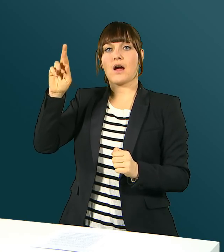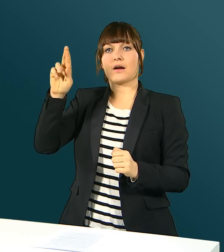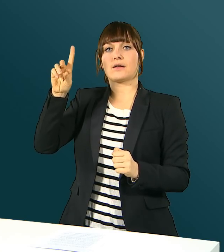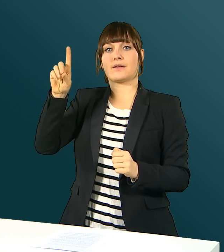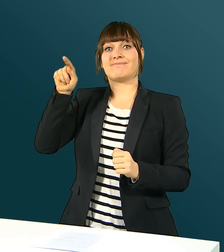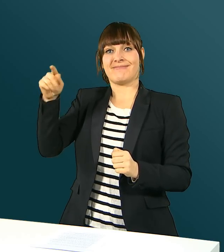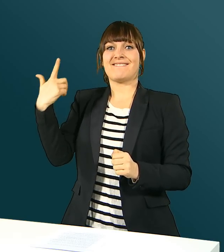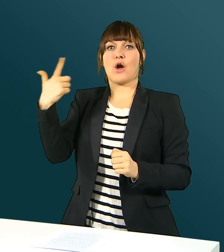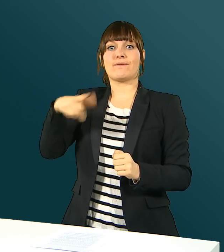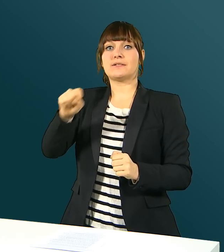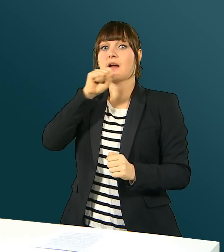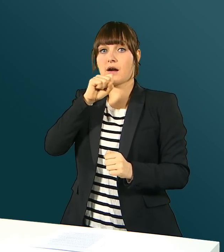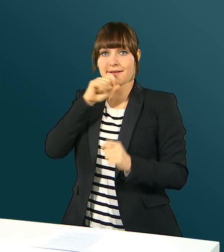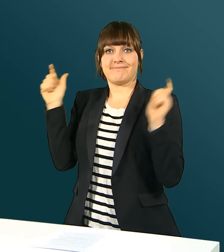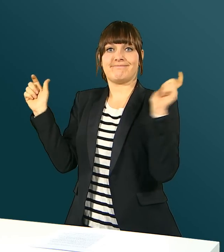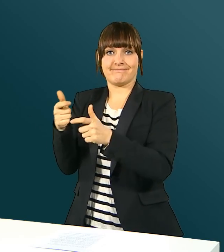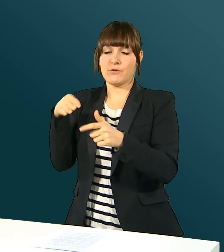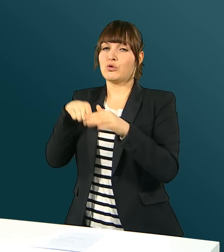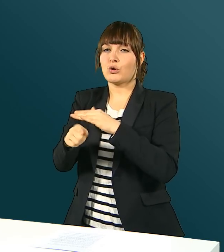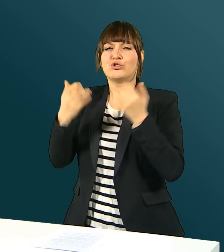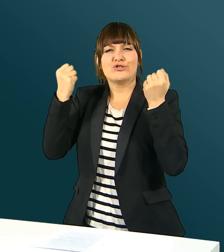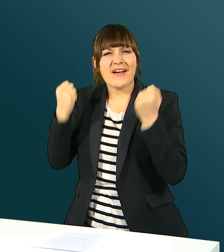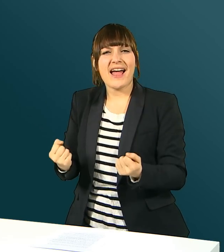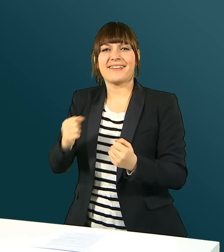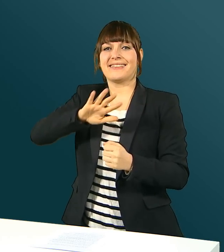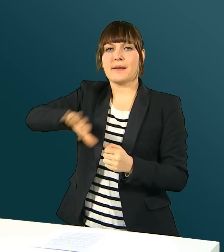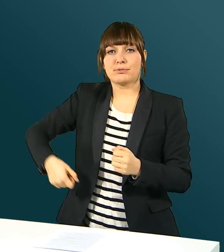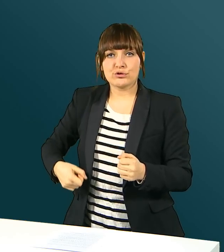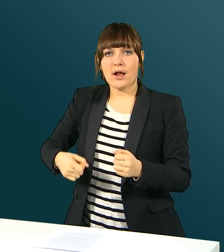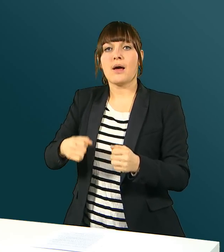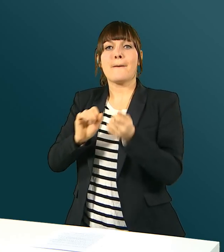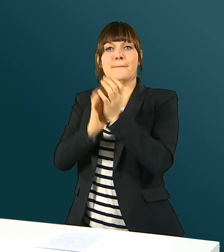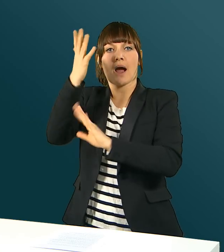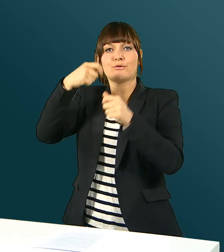Drittengrades und versuchten Mordes an seinen Eltern verhaftet.